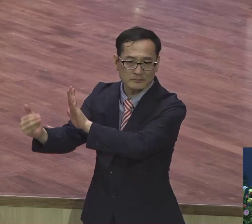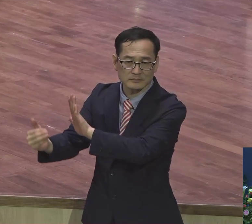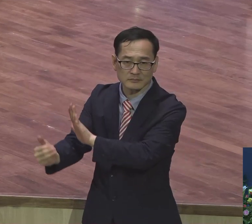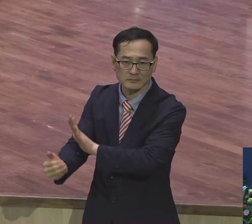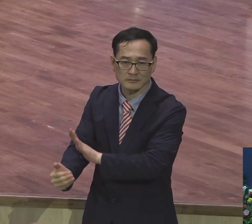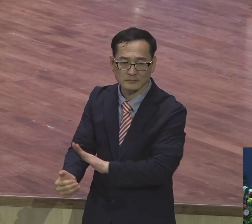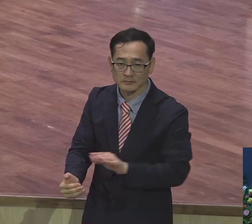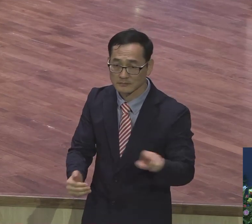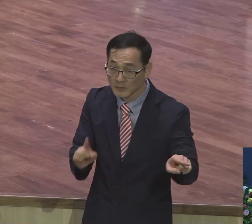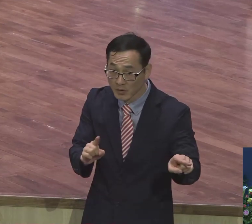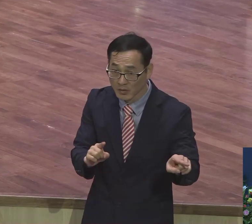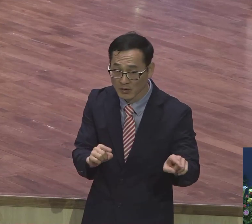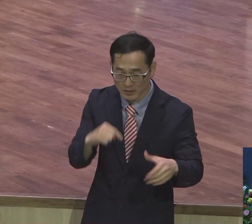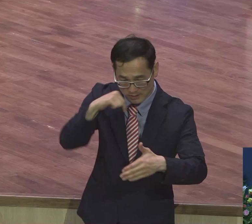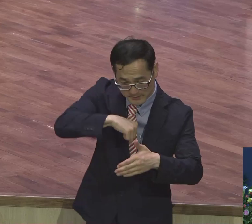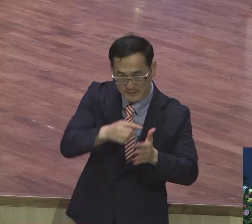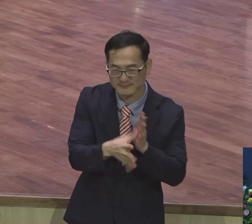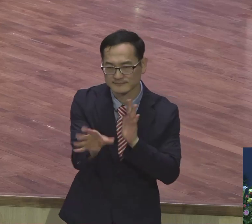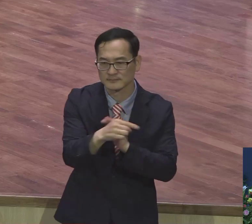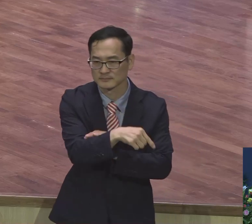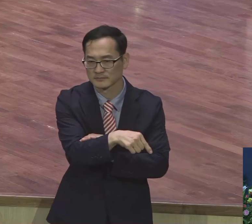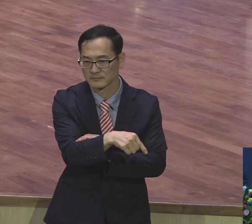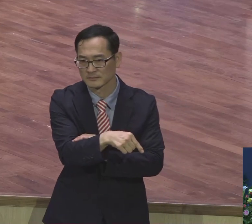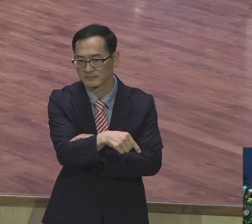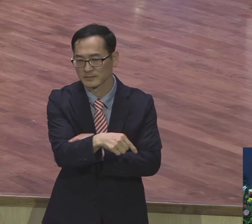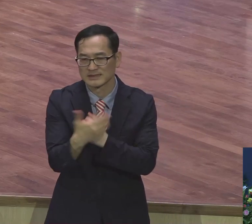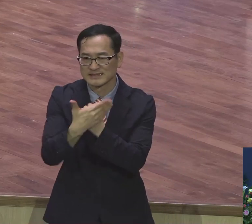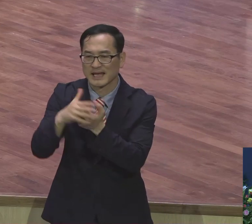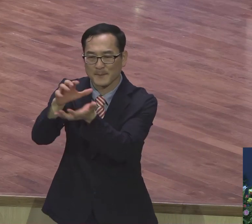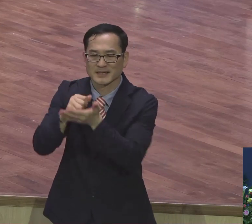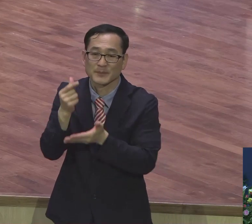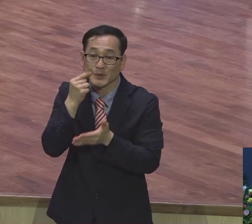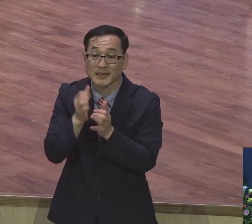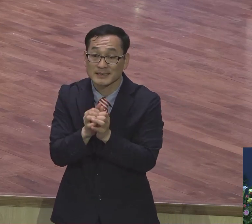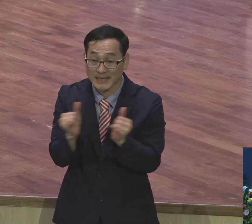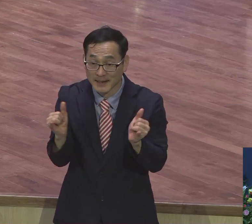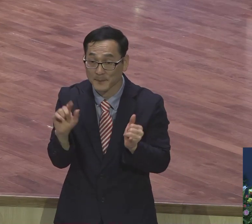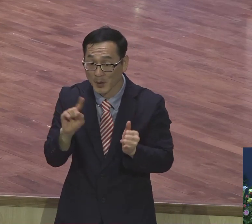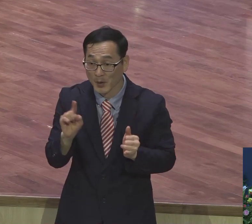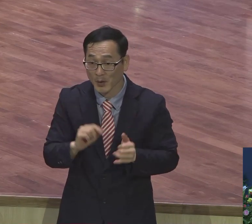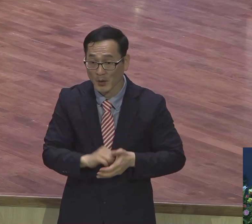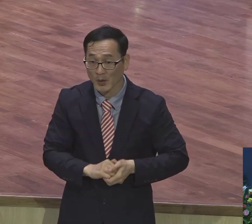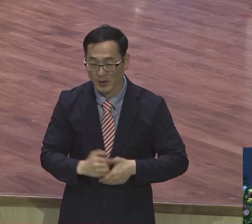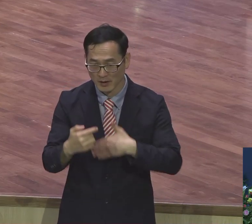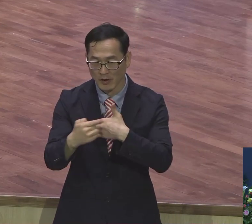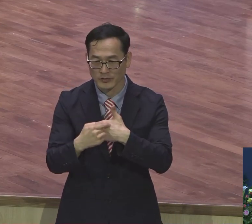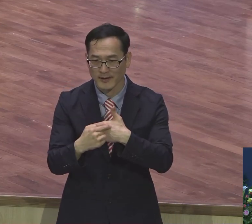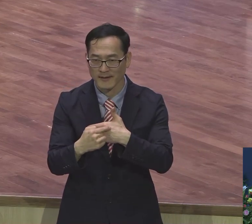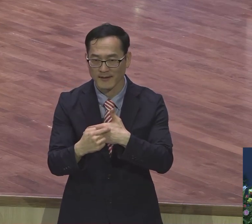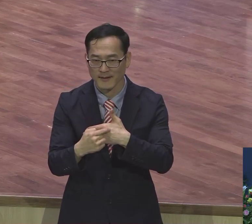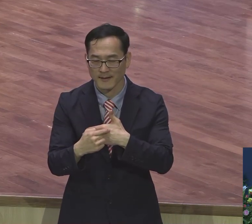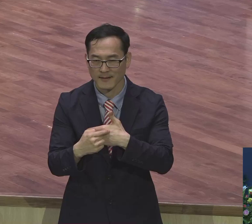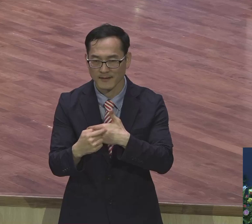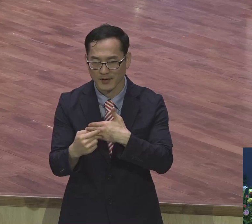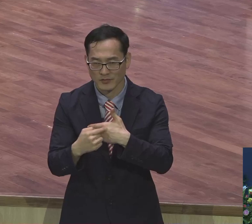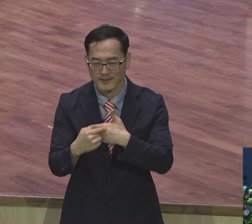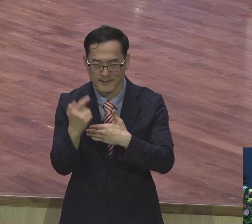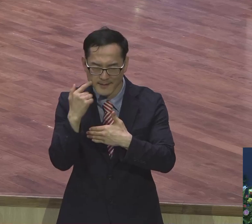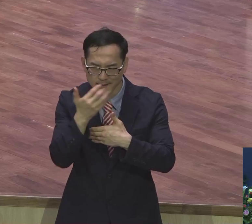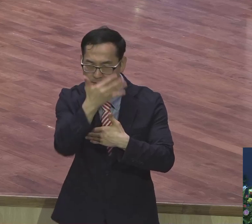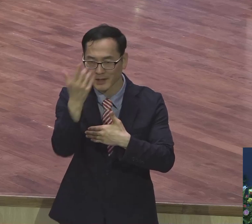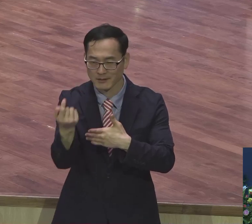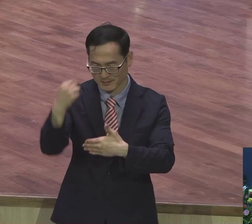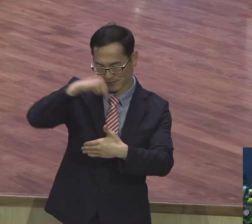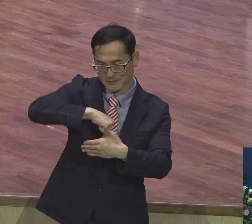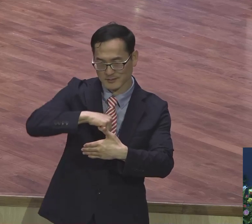마음은 뭐요? 강팍하다. 그래서 은혜 못 받는 사람들의 덕징은요. 여러분 끝으로 보면 천사같이 생겼습니까? 은혜 못 받는 사람은 그